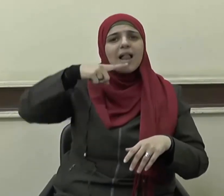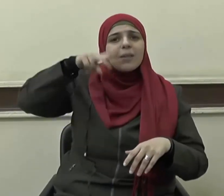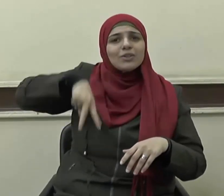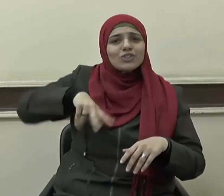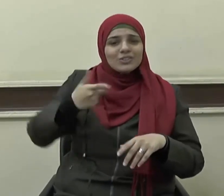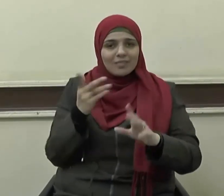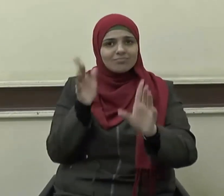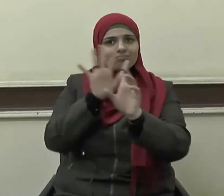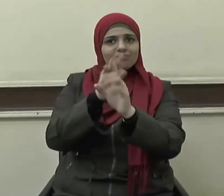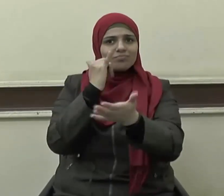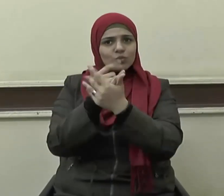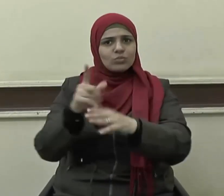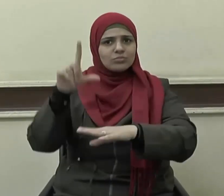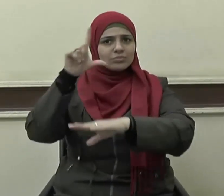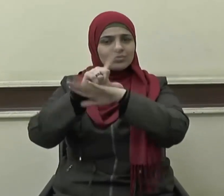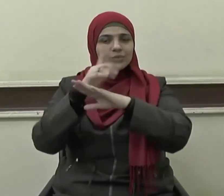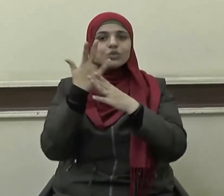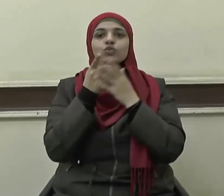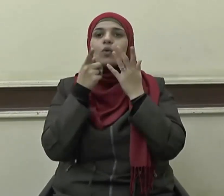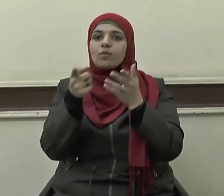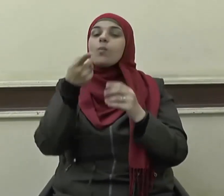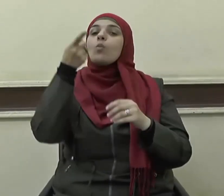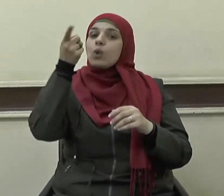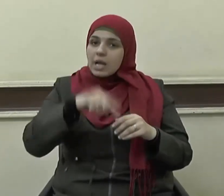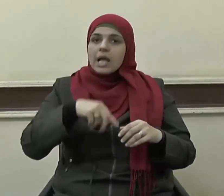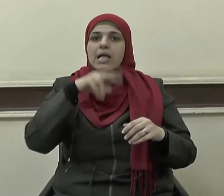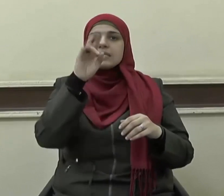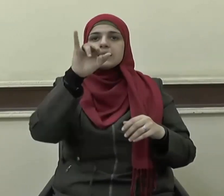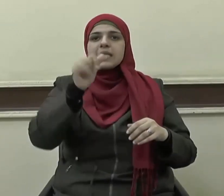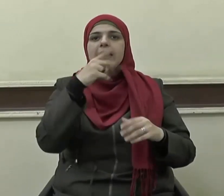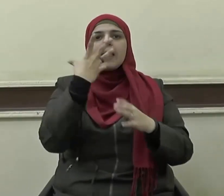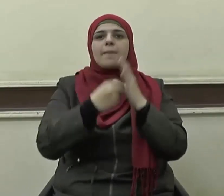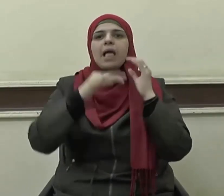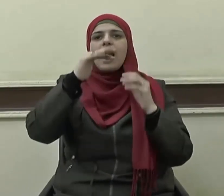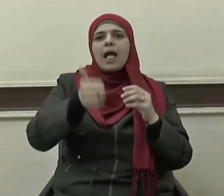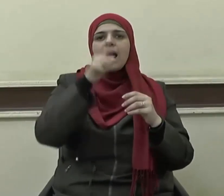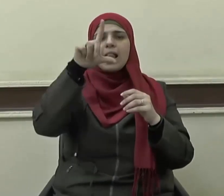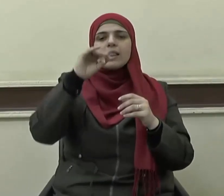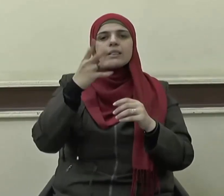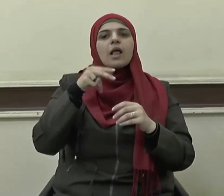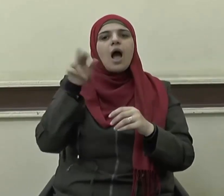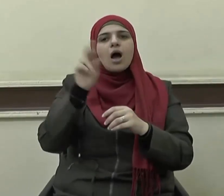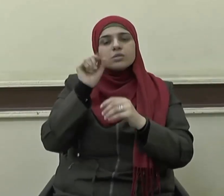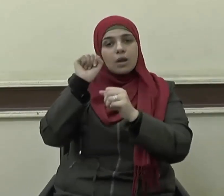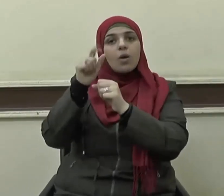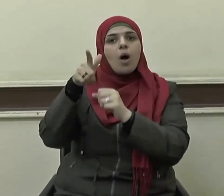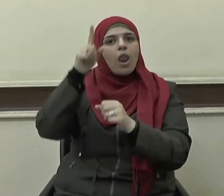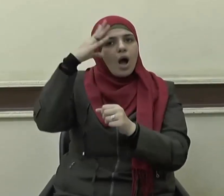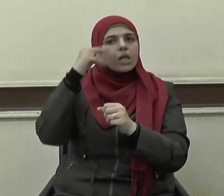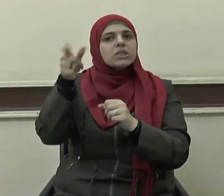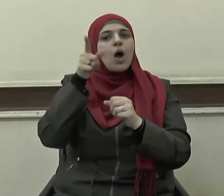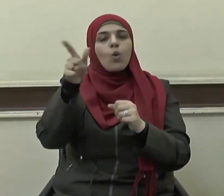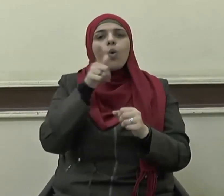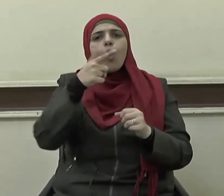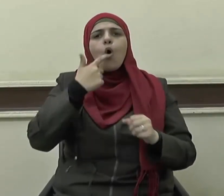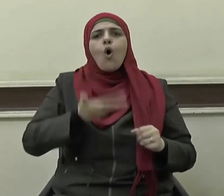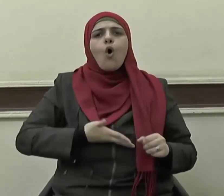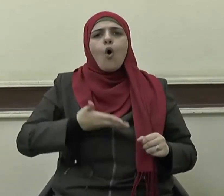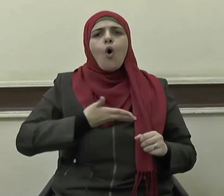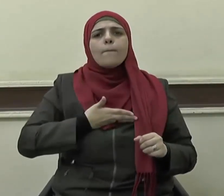وهذا زيد بن ثابت الأنصاري رضي الله عنه الذي كان عمره أحد